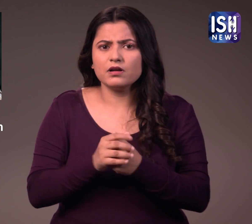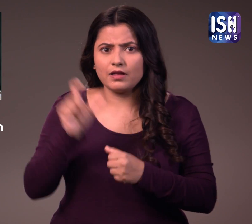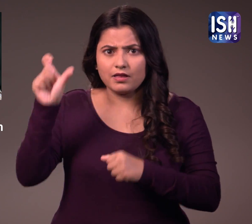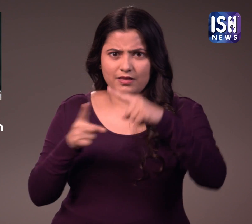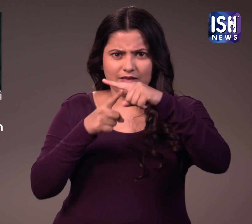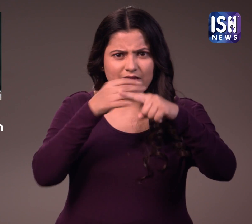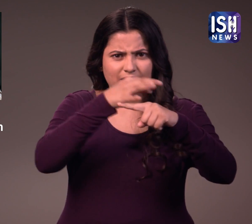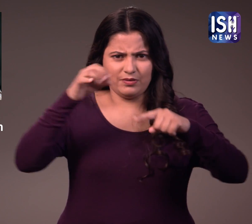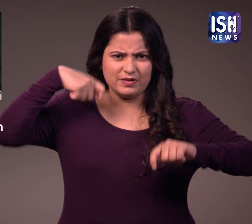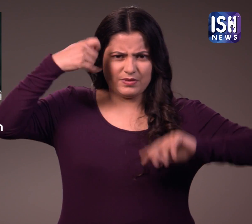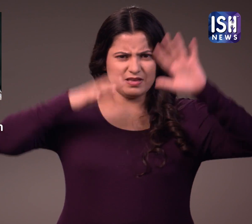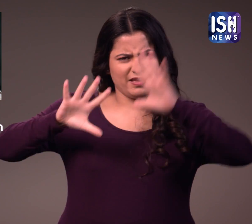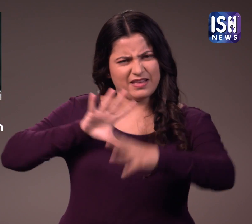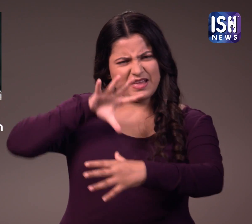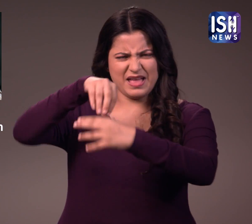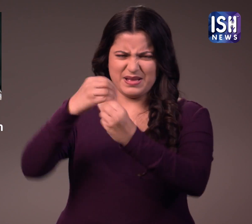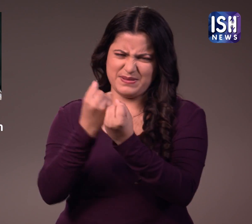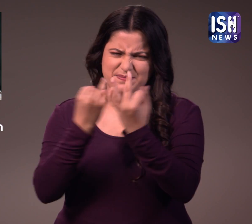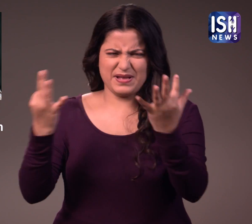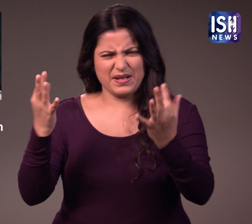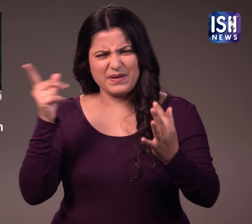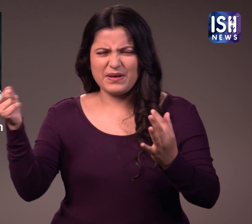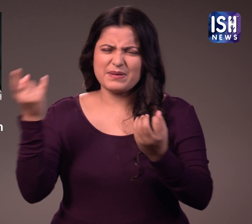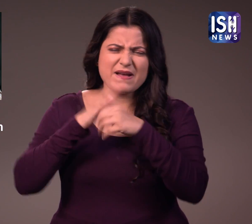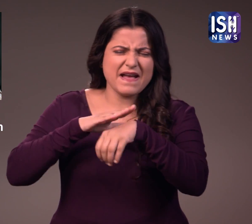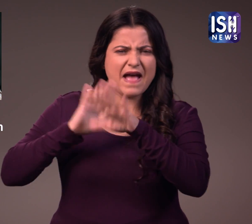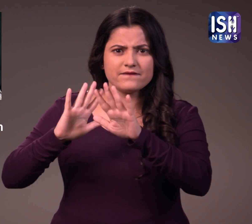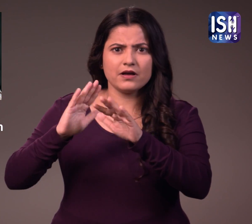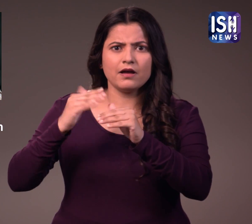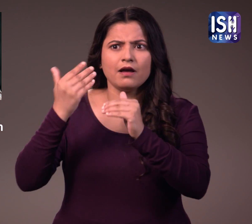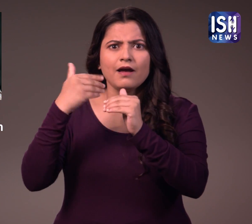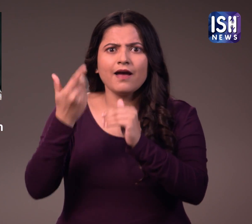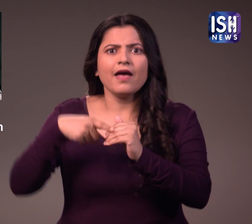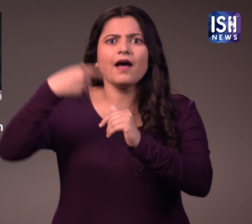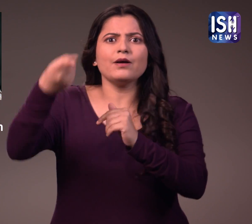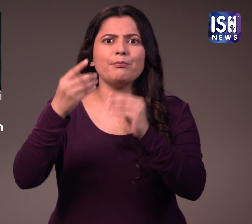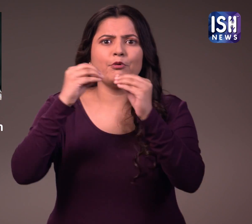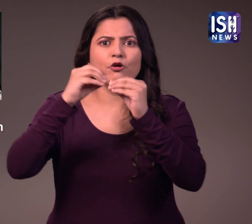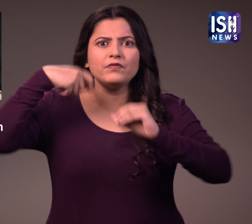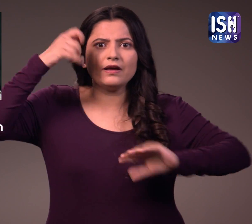कई लोग इस प्रतिबाशाली अभिनेता के बॉलिवुड में आने का इंतजार कर रहे है